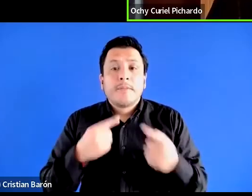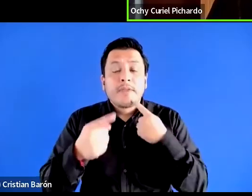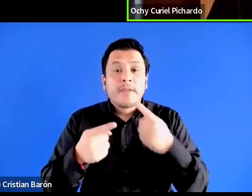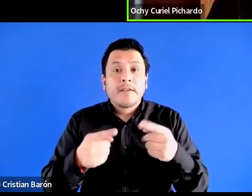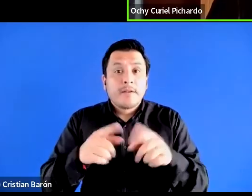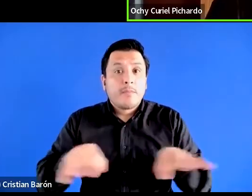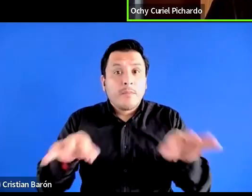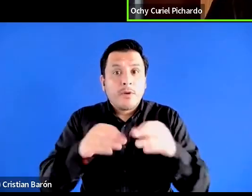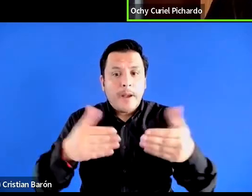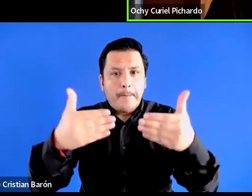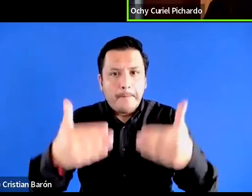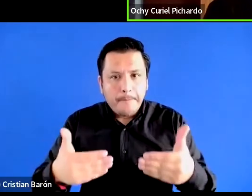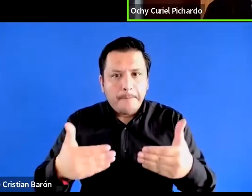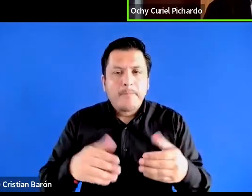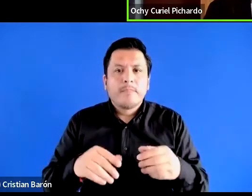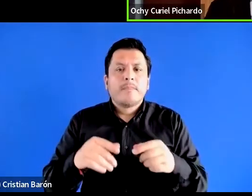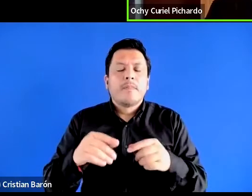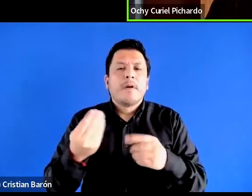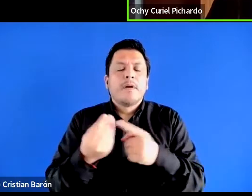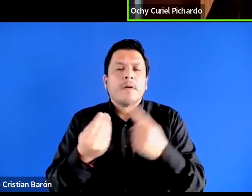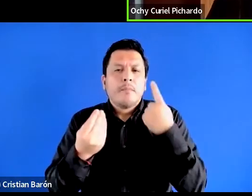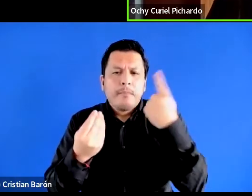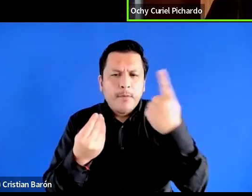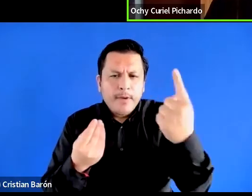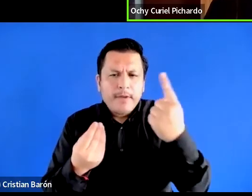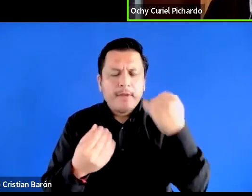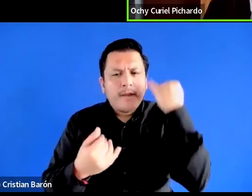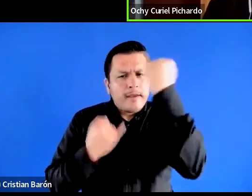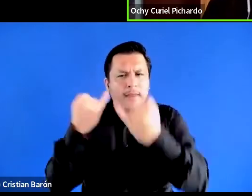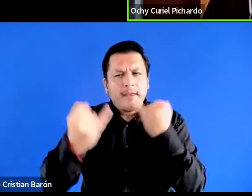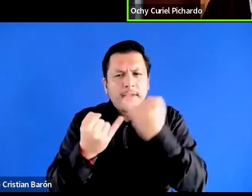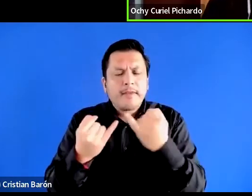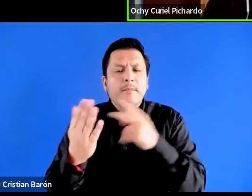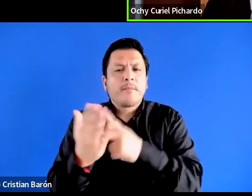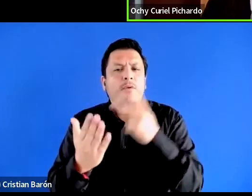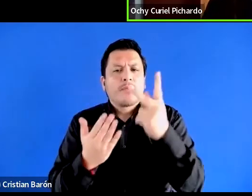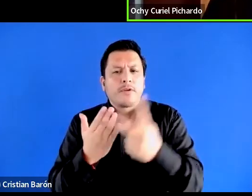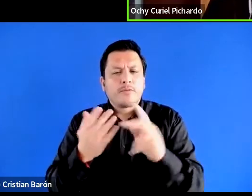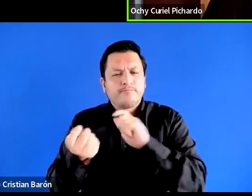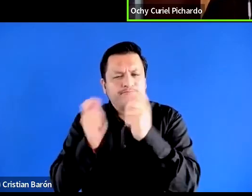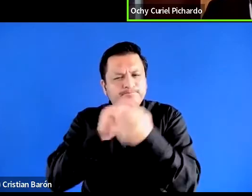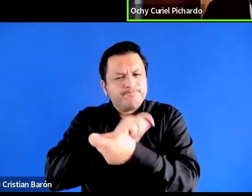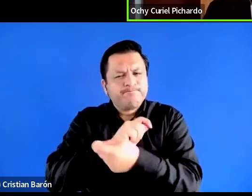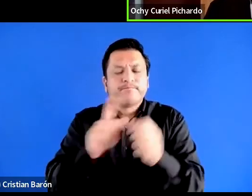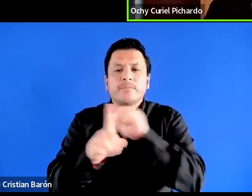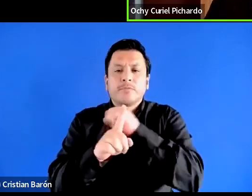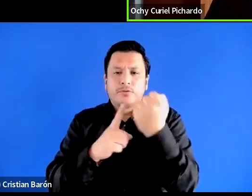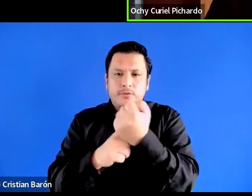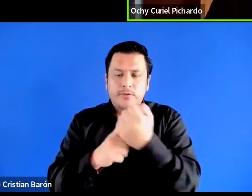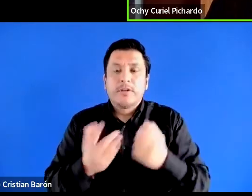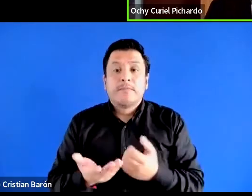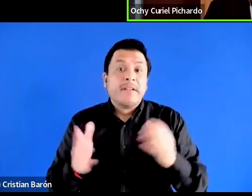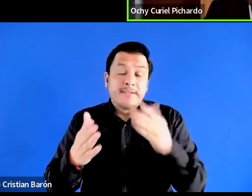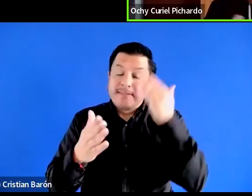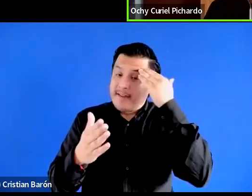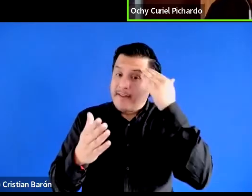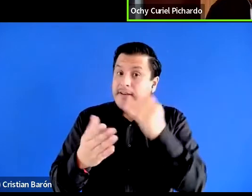relación a los límites de la política de la identidad para un proyecto de transformación social. O sea, si bien la identidad es